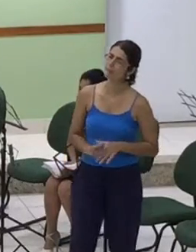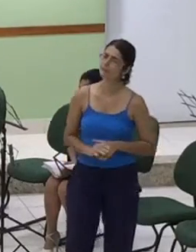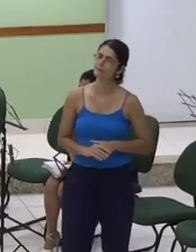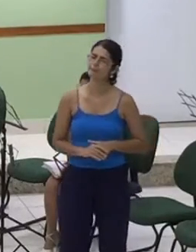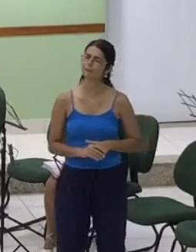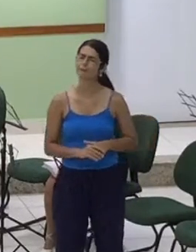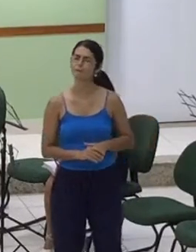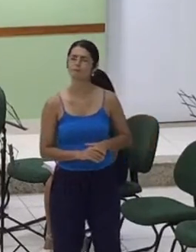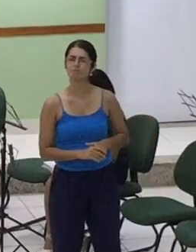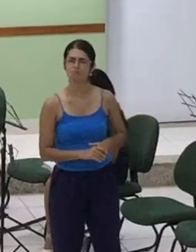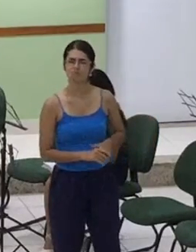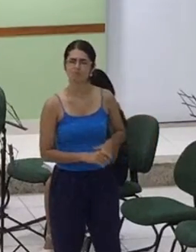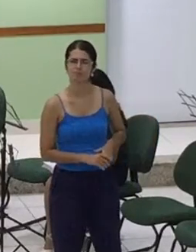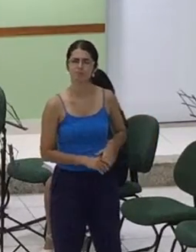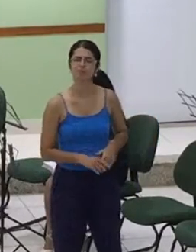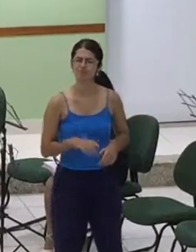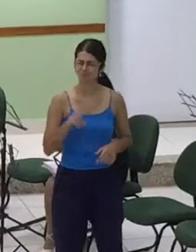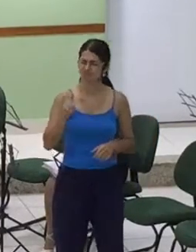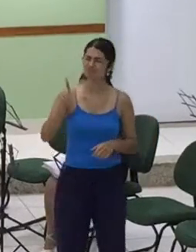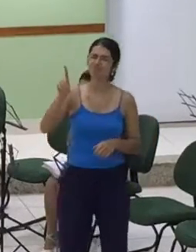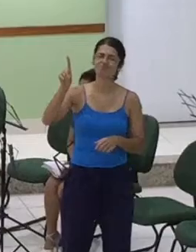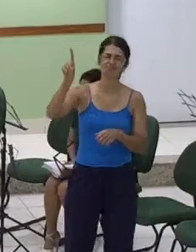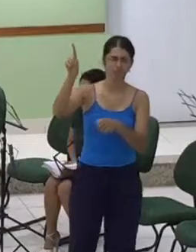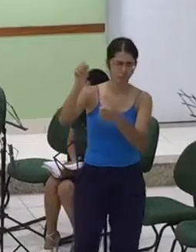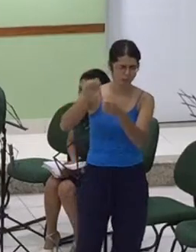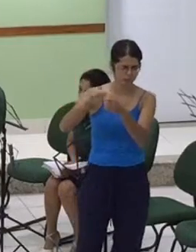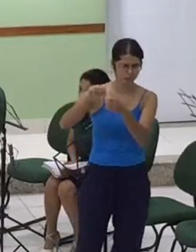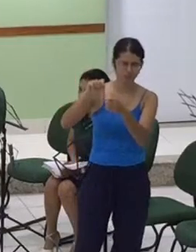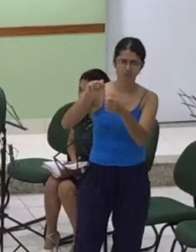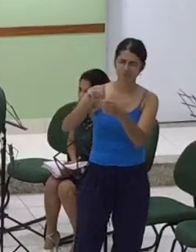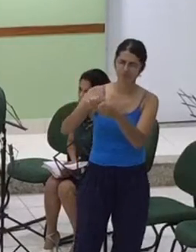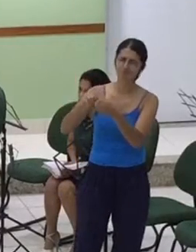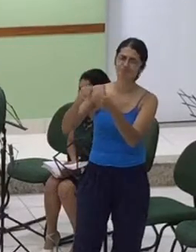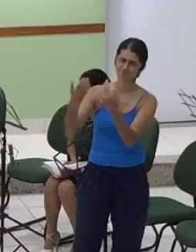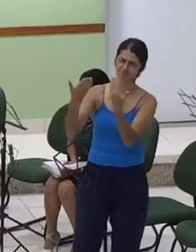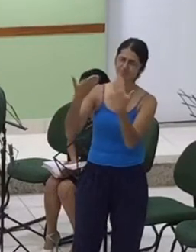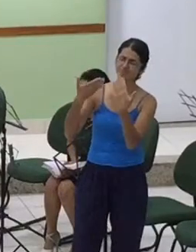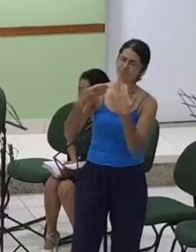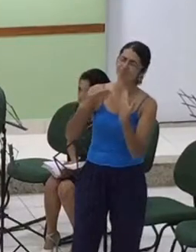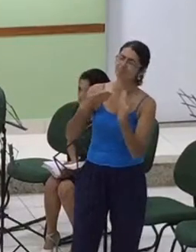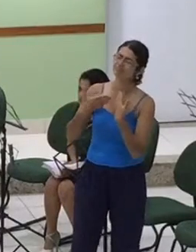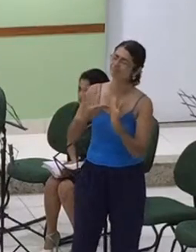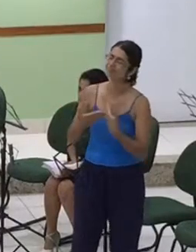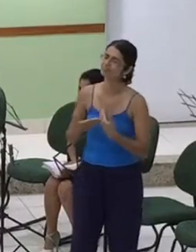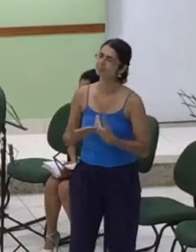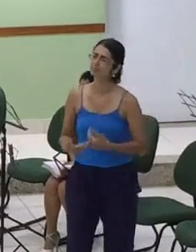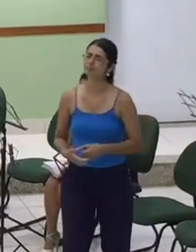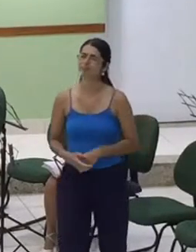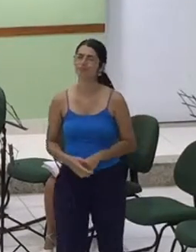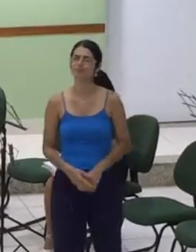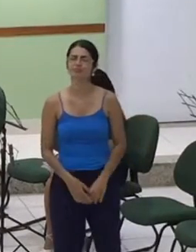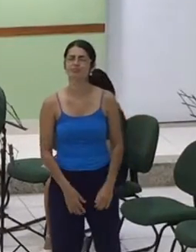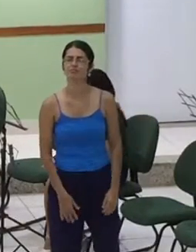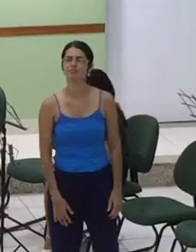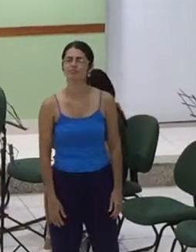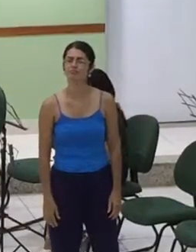realizaste em mim. Não se sabia de